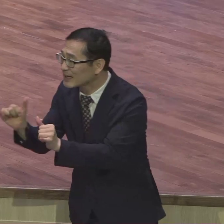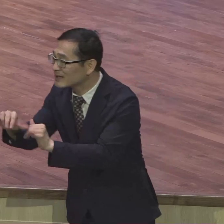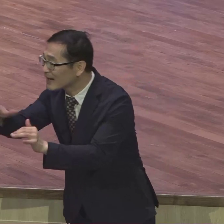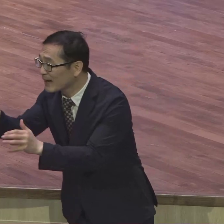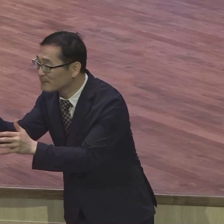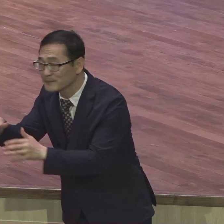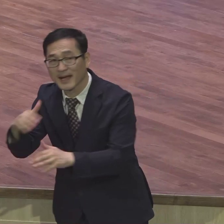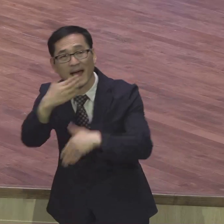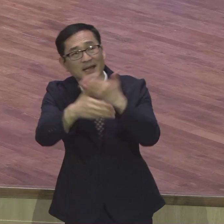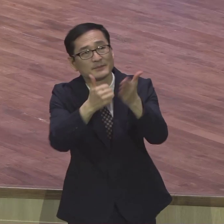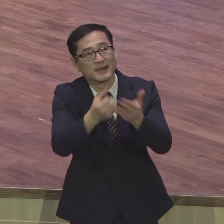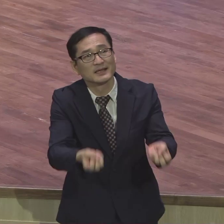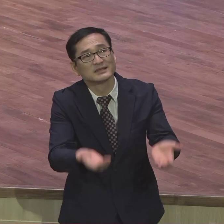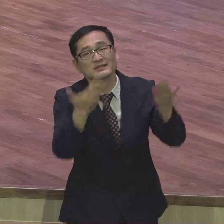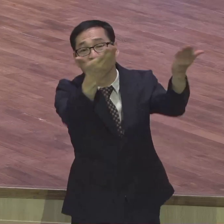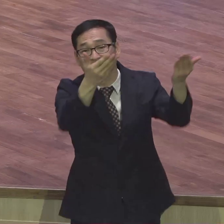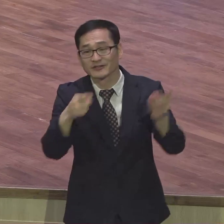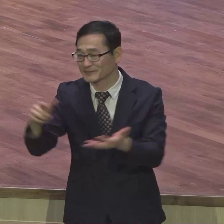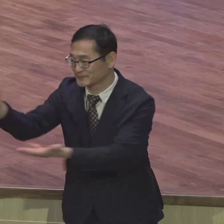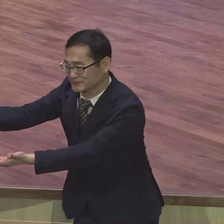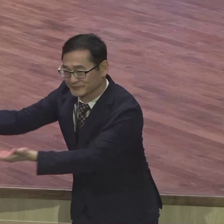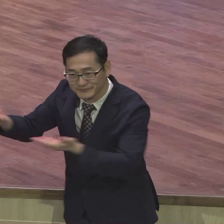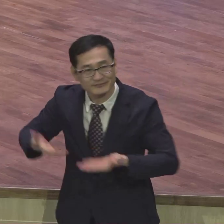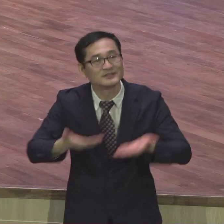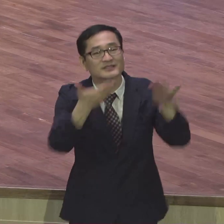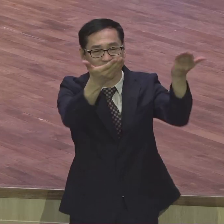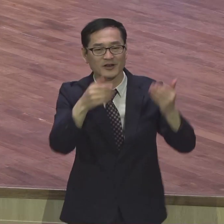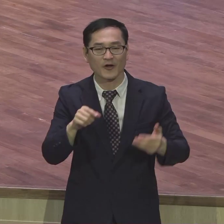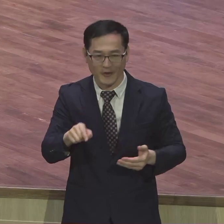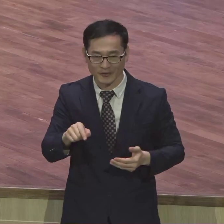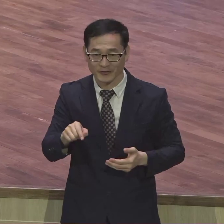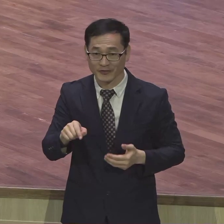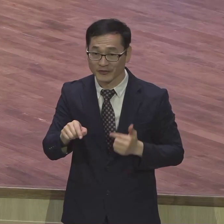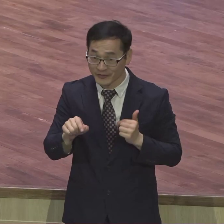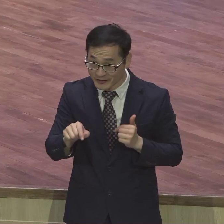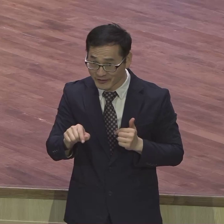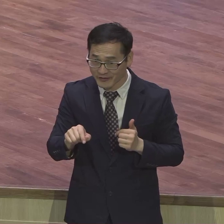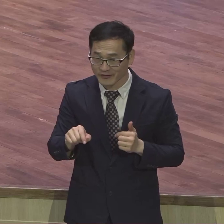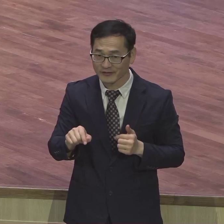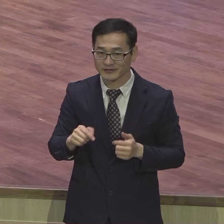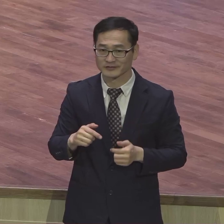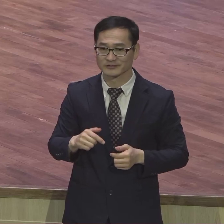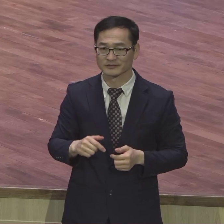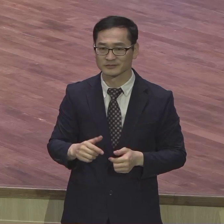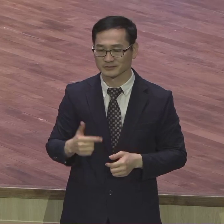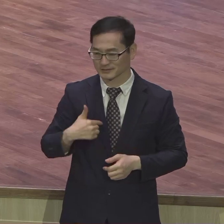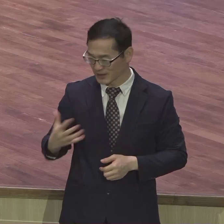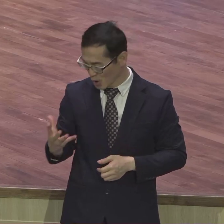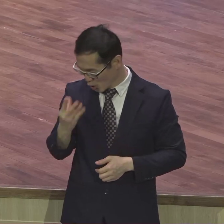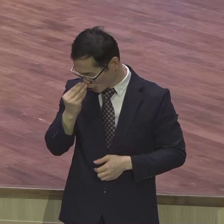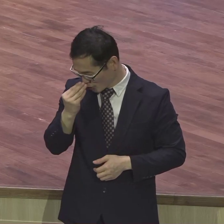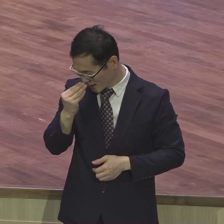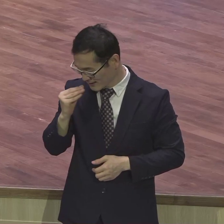정령 안에서 거룩하게 되어 받으실만하게 하려 하십니다